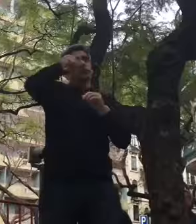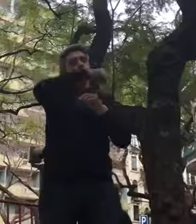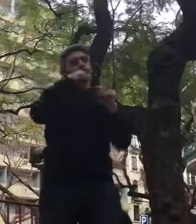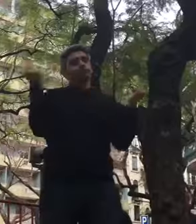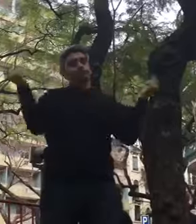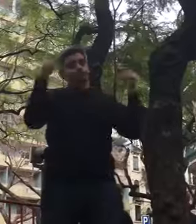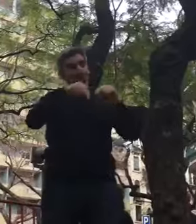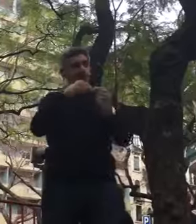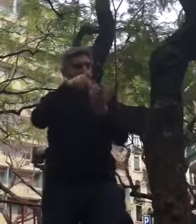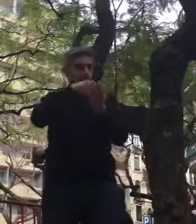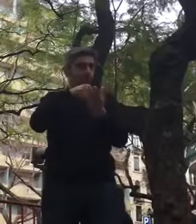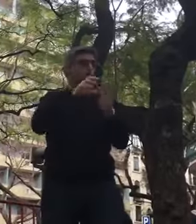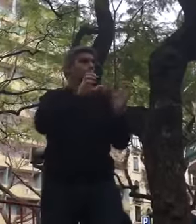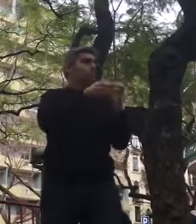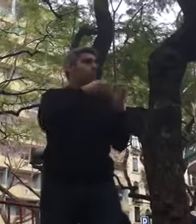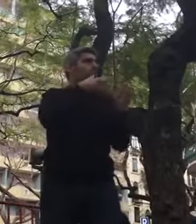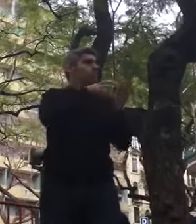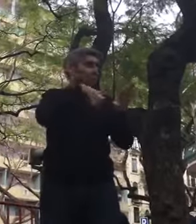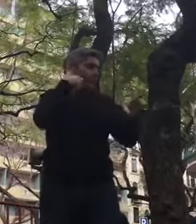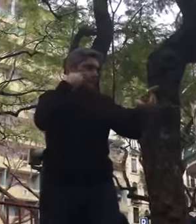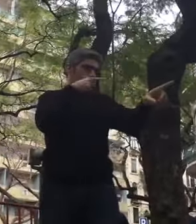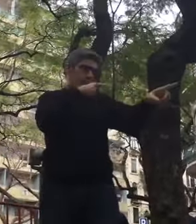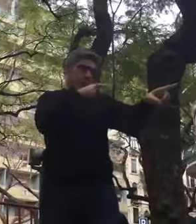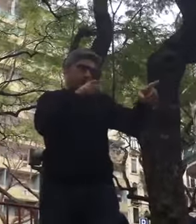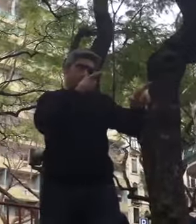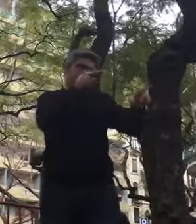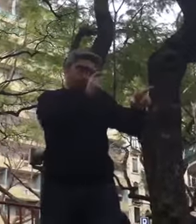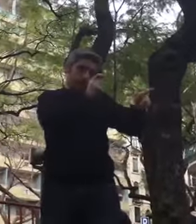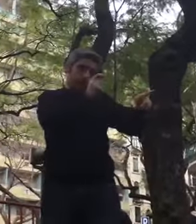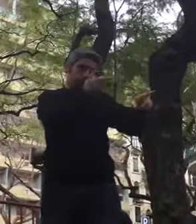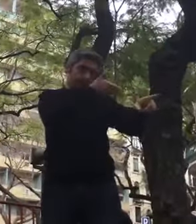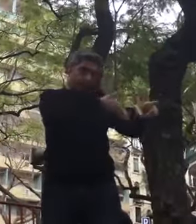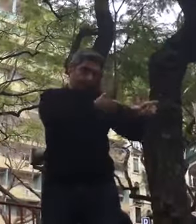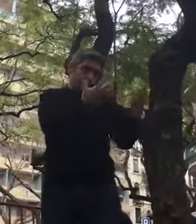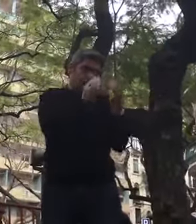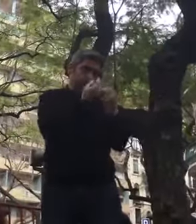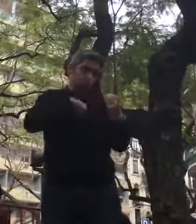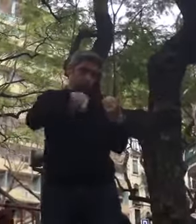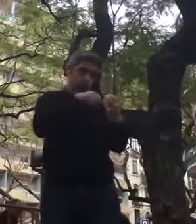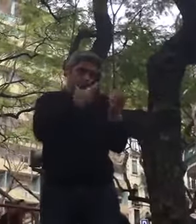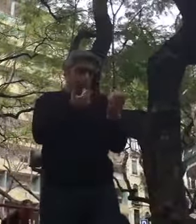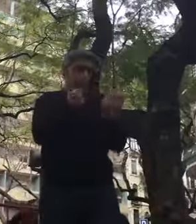Grupo Parlamentar do Bloco de Esquerda, que está aqui connosco a acompanhar esta situação e esta negociação.